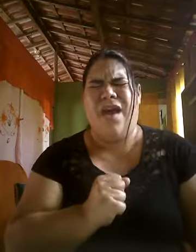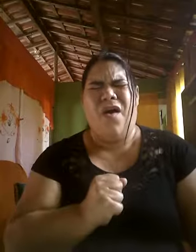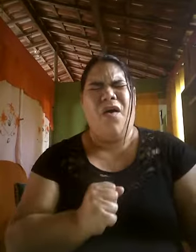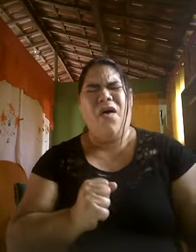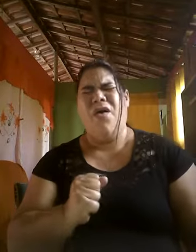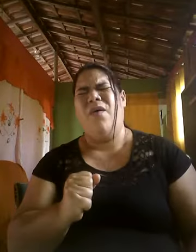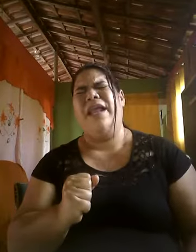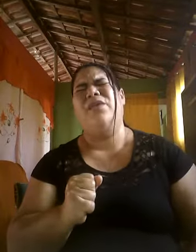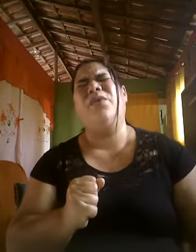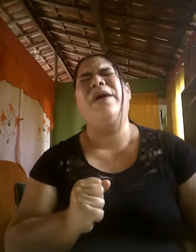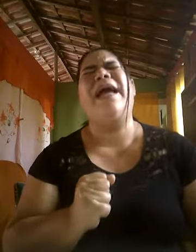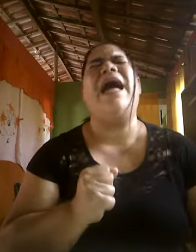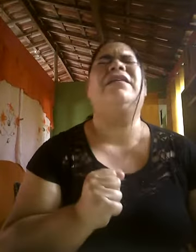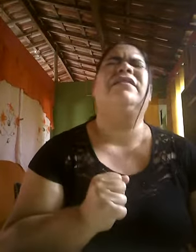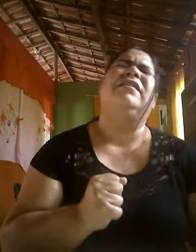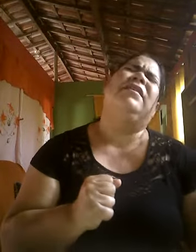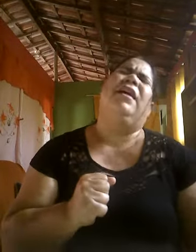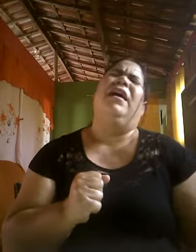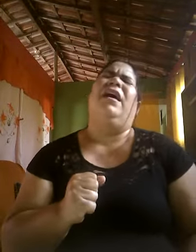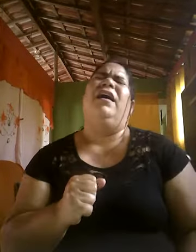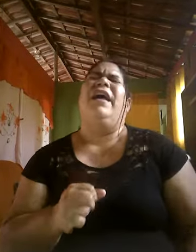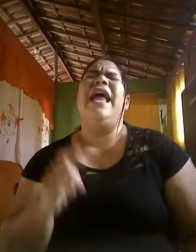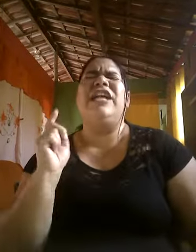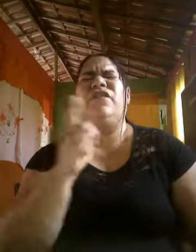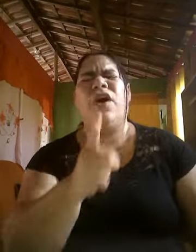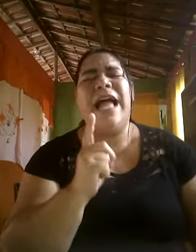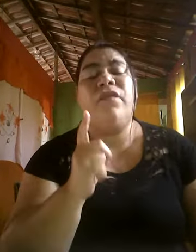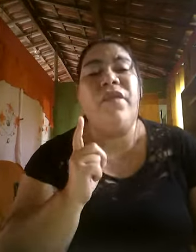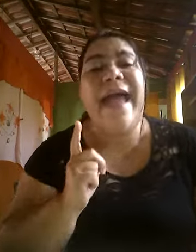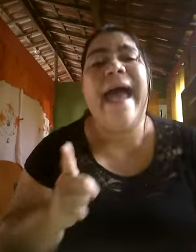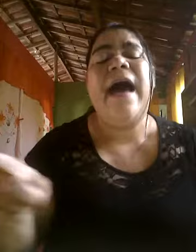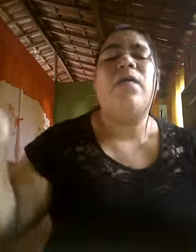Oh, aleluia! Ele é advogado fiel.